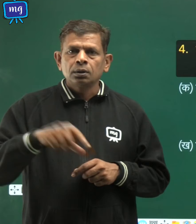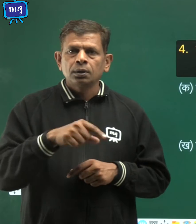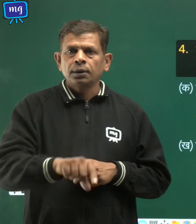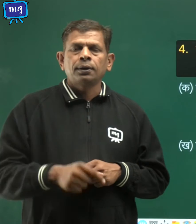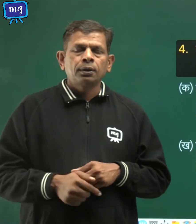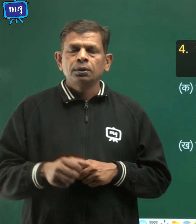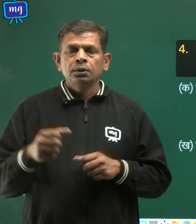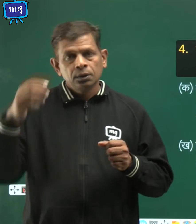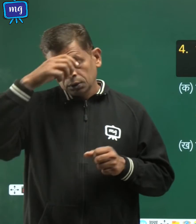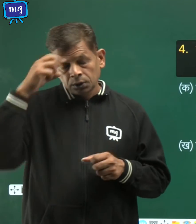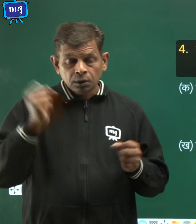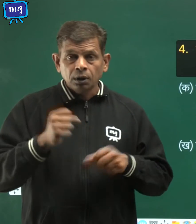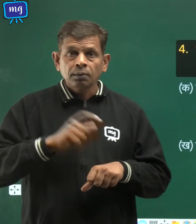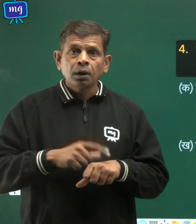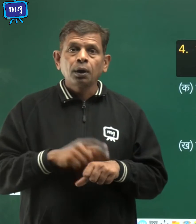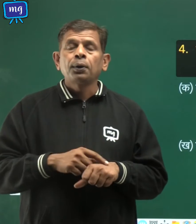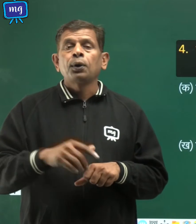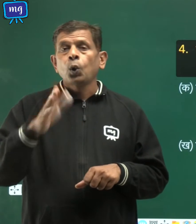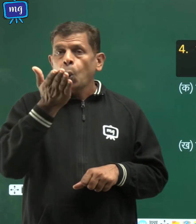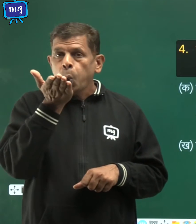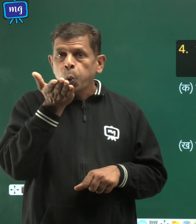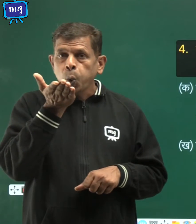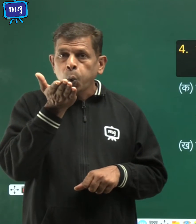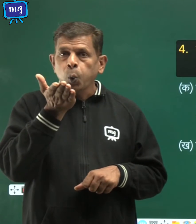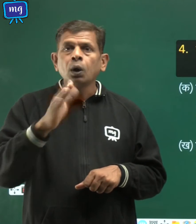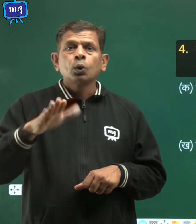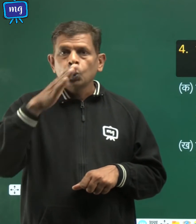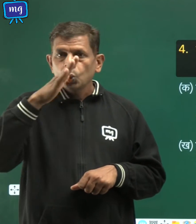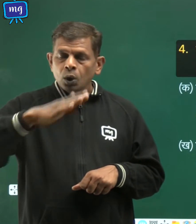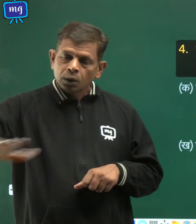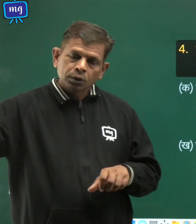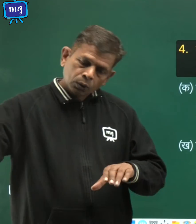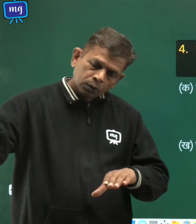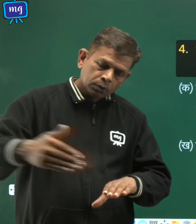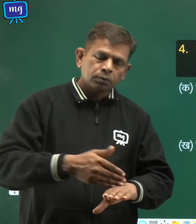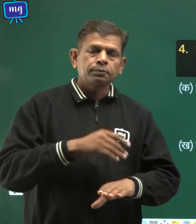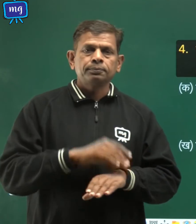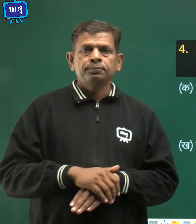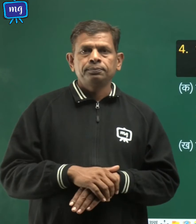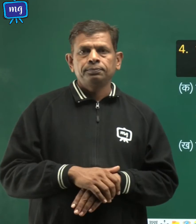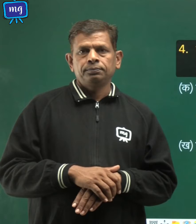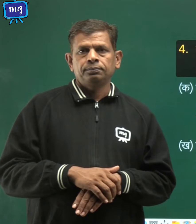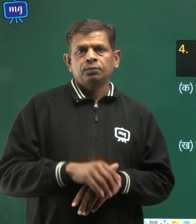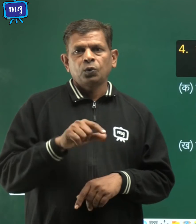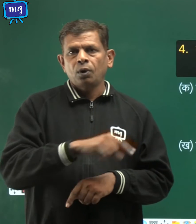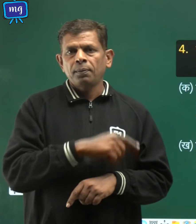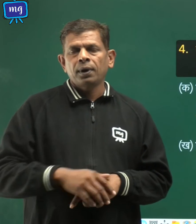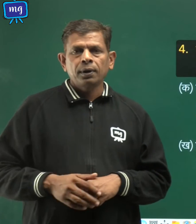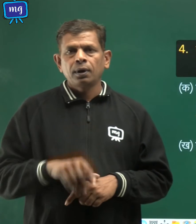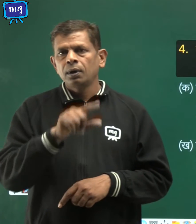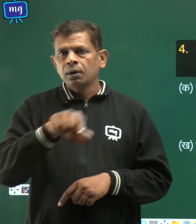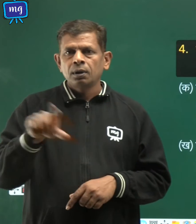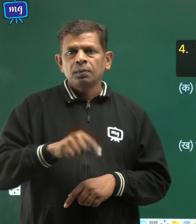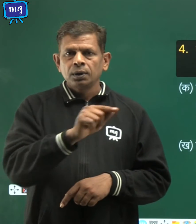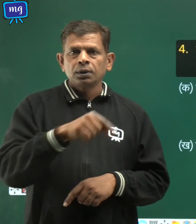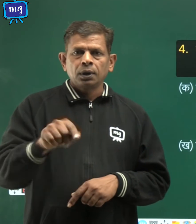काल में पवन सागर से थल की और बहती है तो हम यहां गलत पर